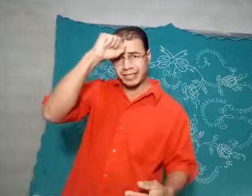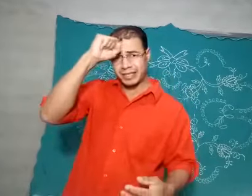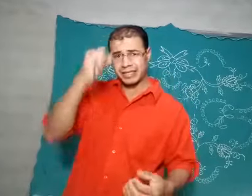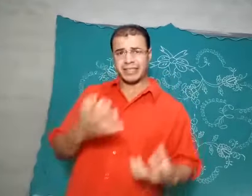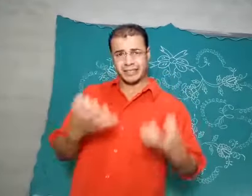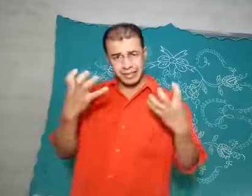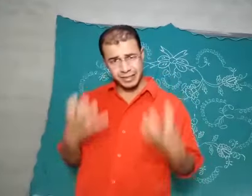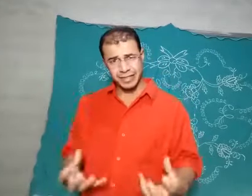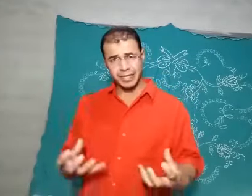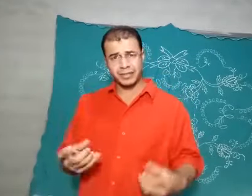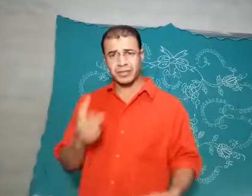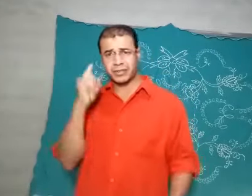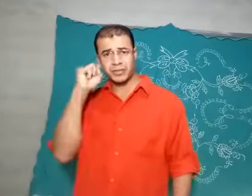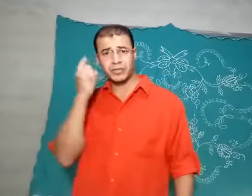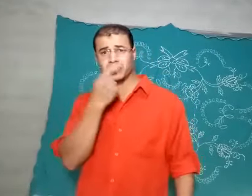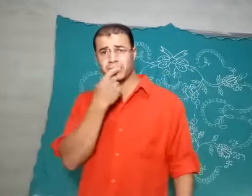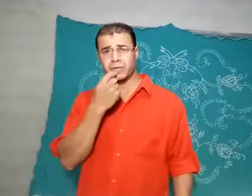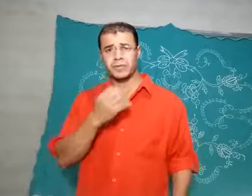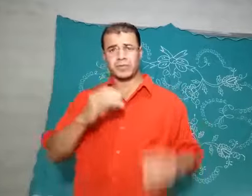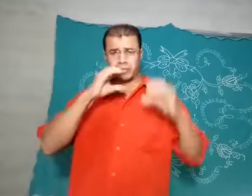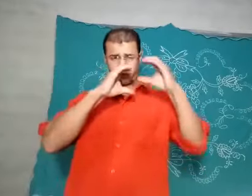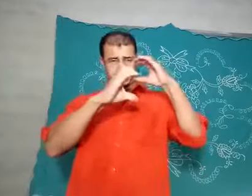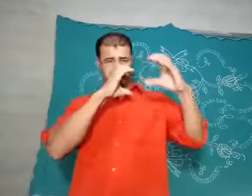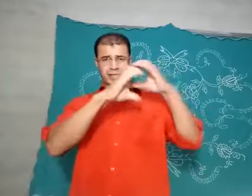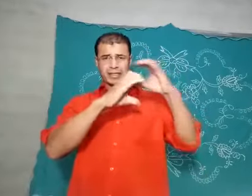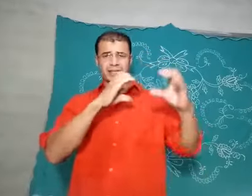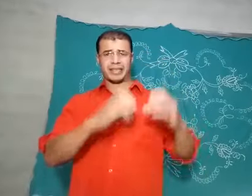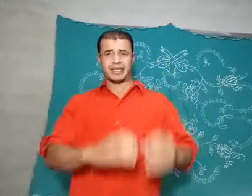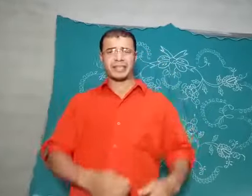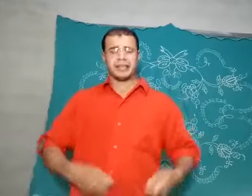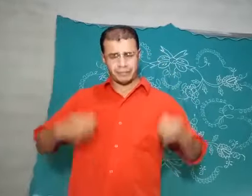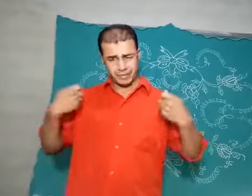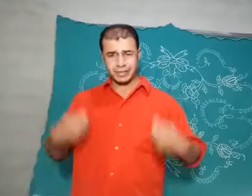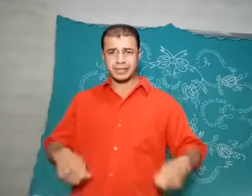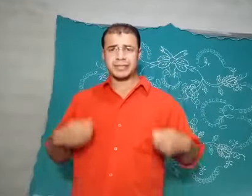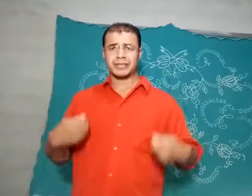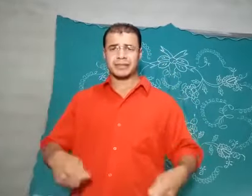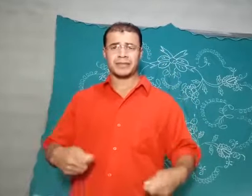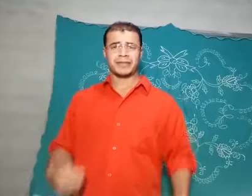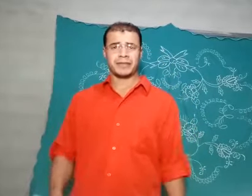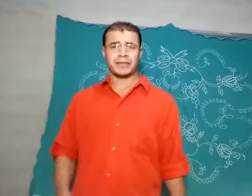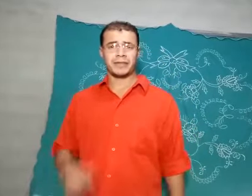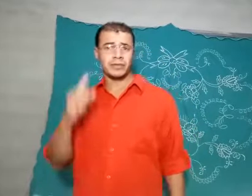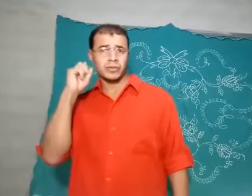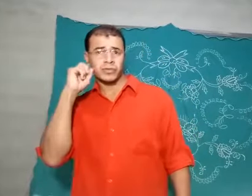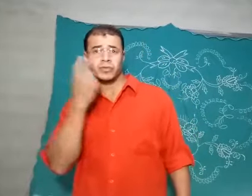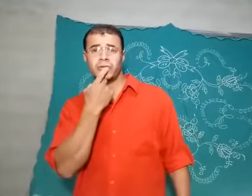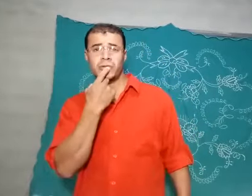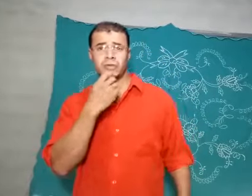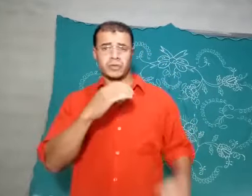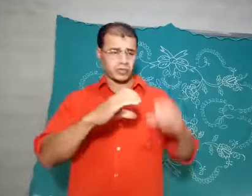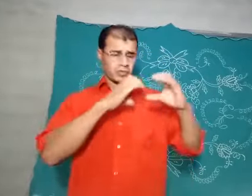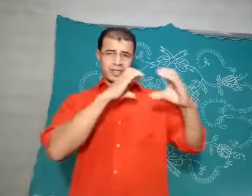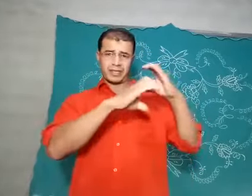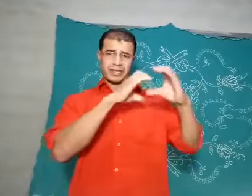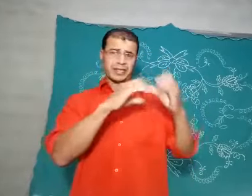Eu queria aprender língua de sinais. Eu precisava ter contato com os surdos, me comunicar com os surdos.